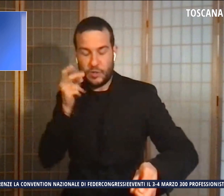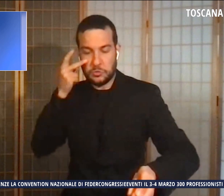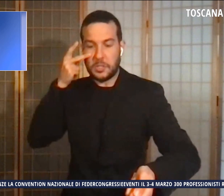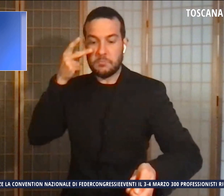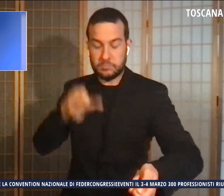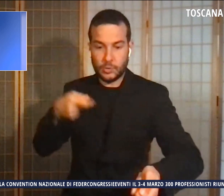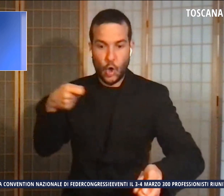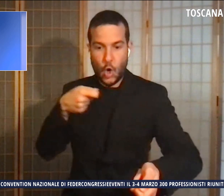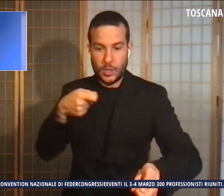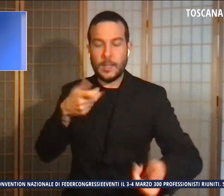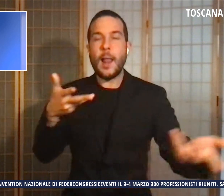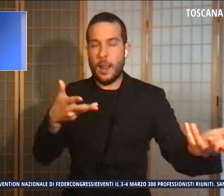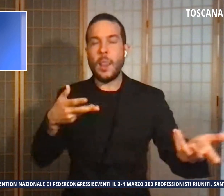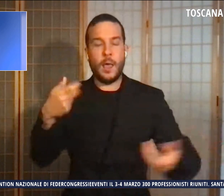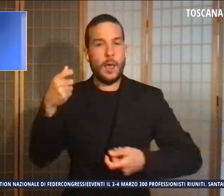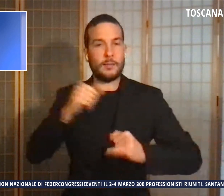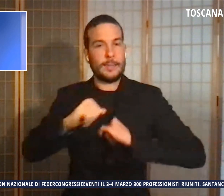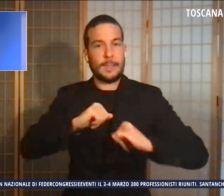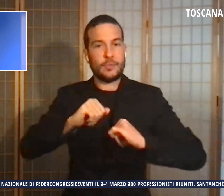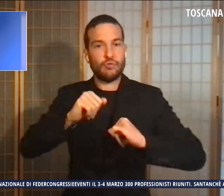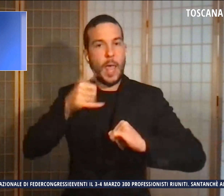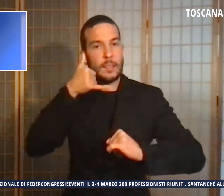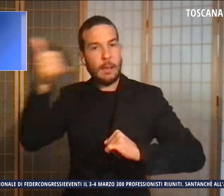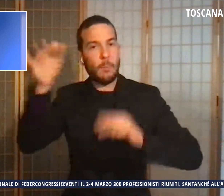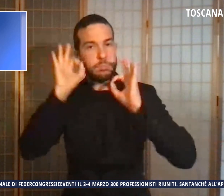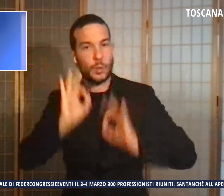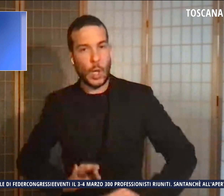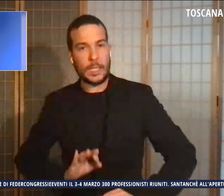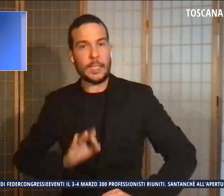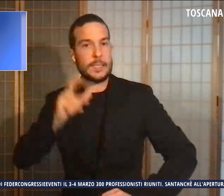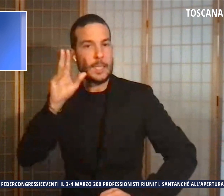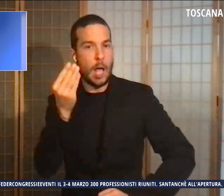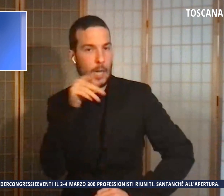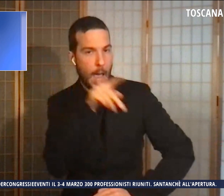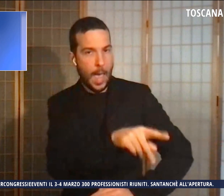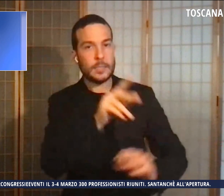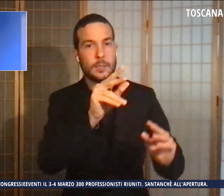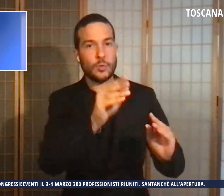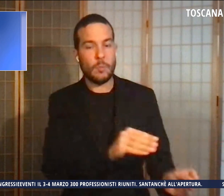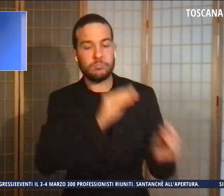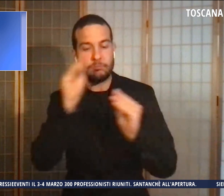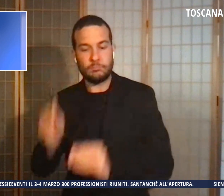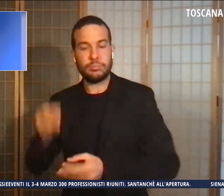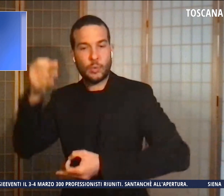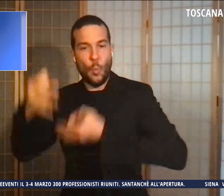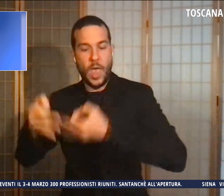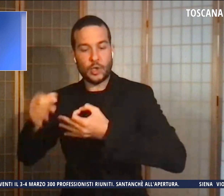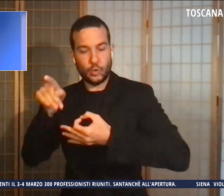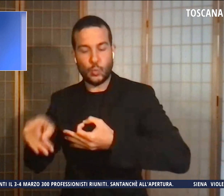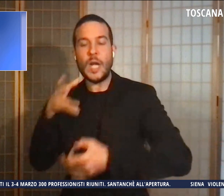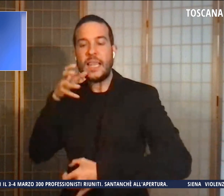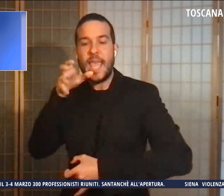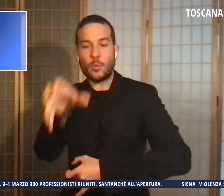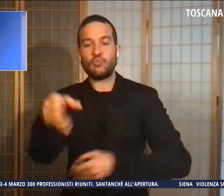chiamato la polizia. Il 15enne è stato portato in questura con una volante denunciato per porto